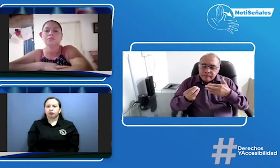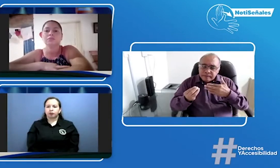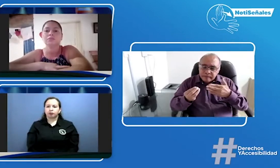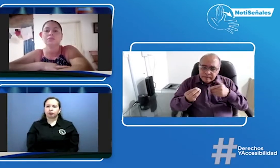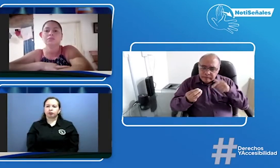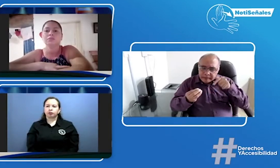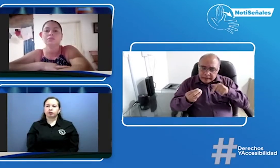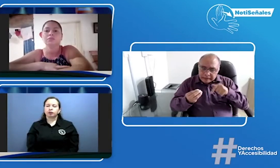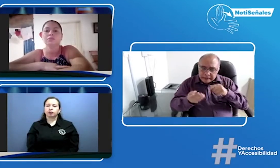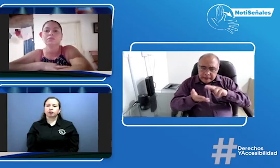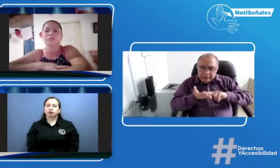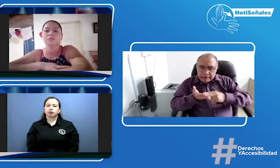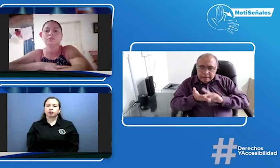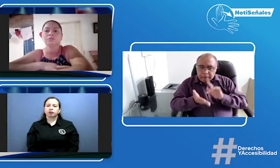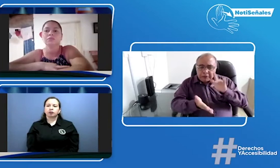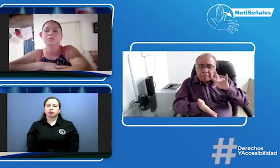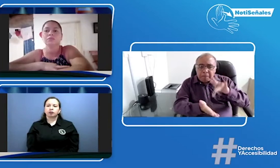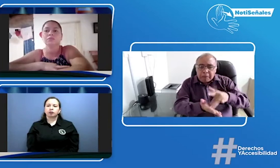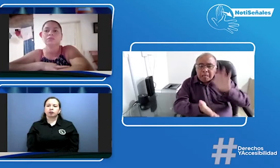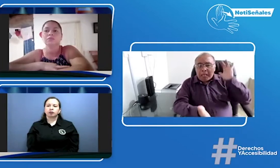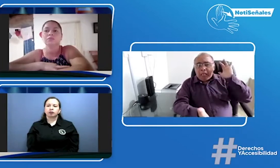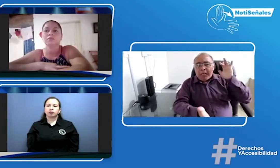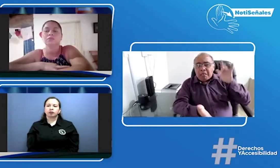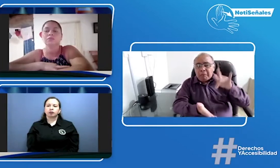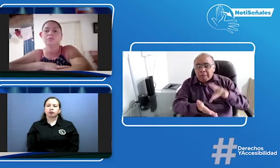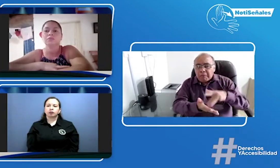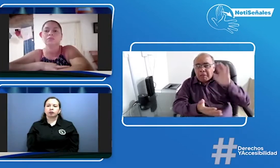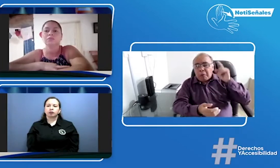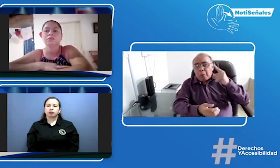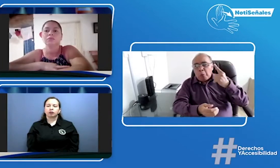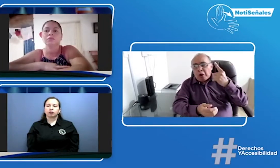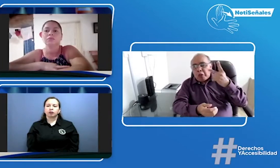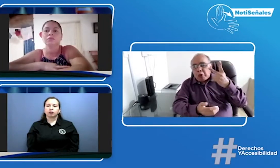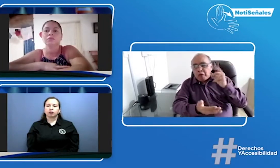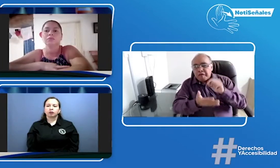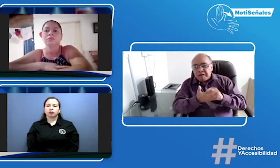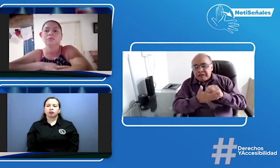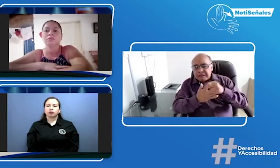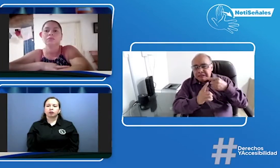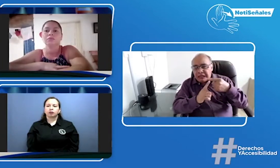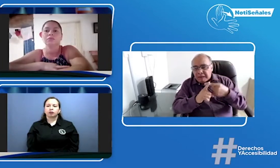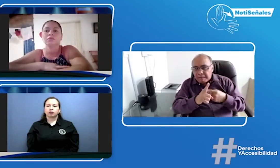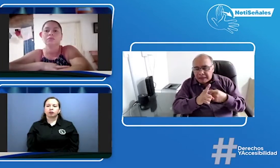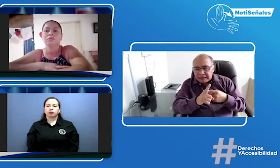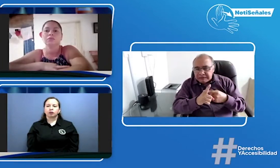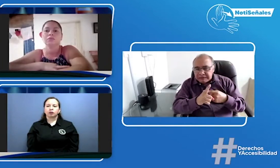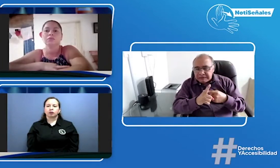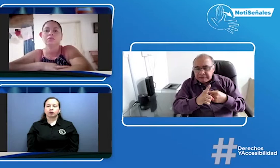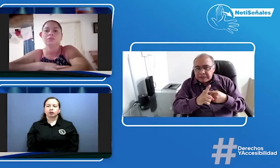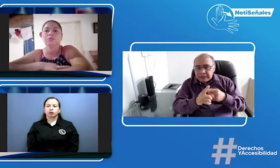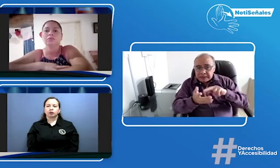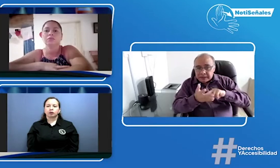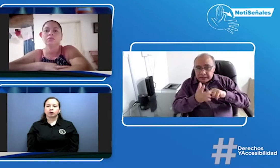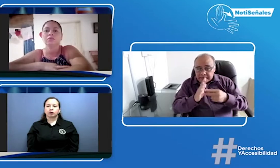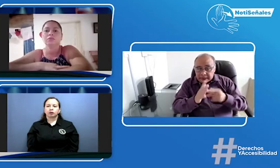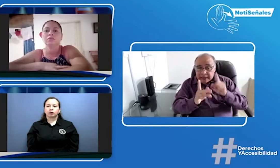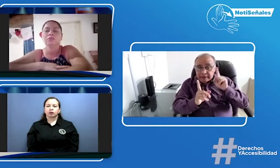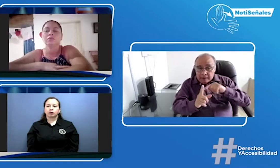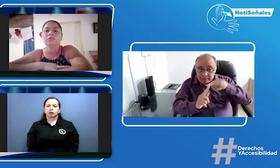Y de La Jagua va a La Jagua va un intérprete todo el tiempo